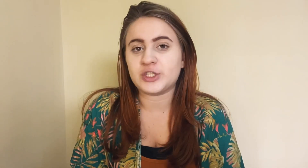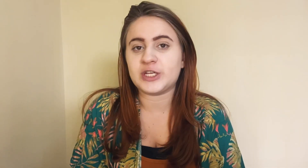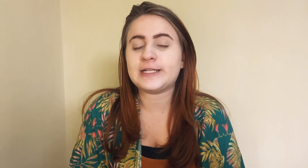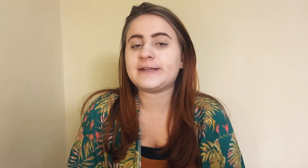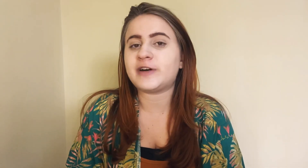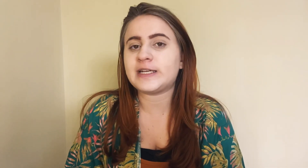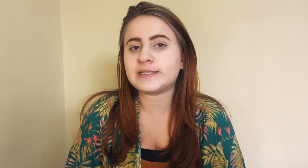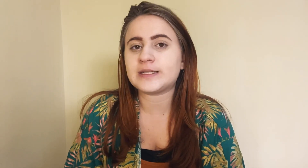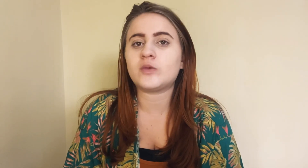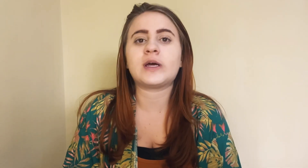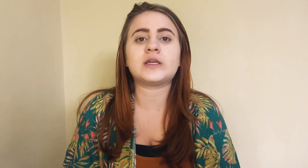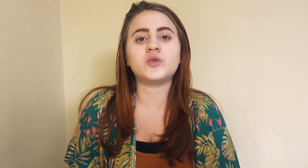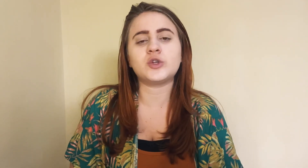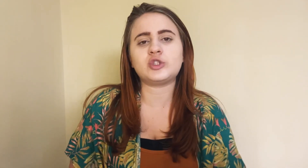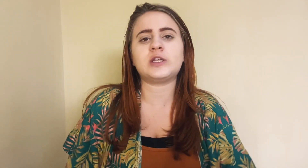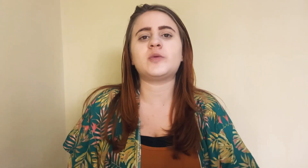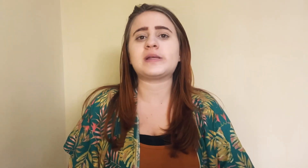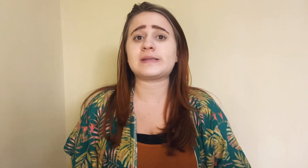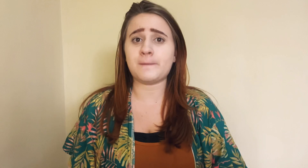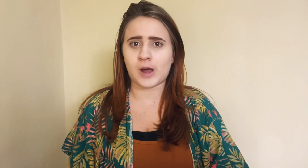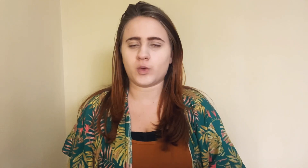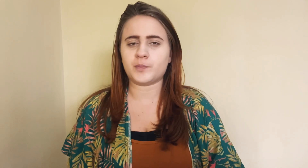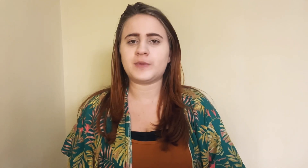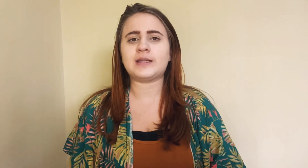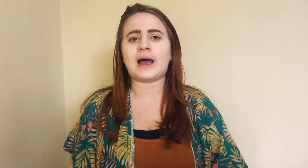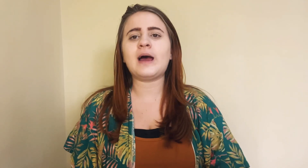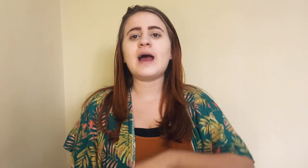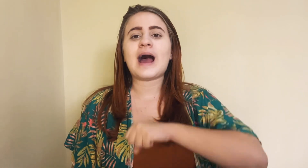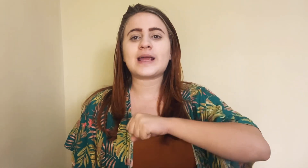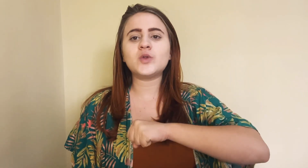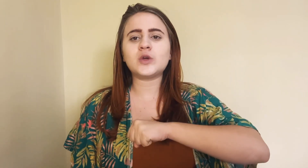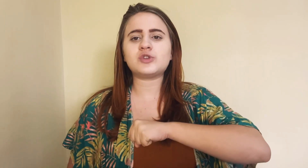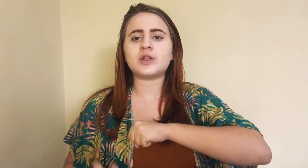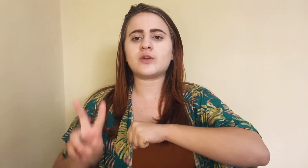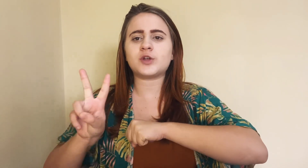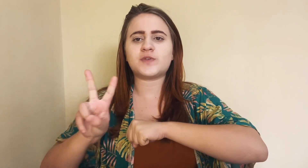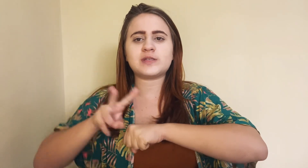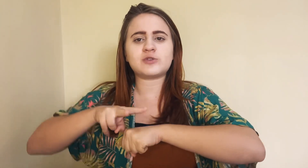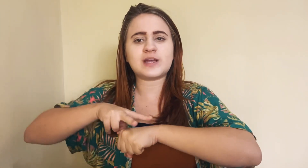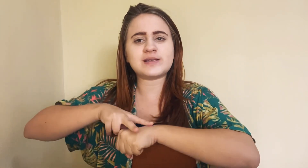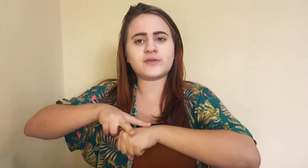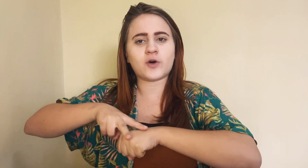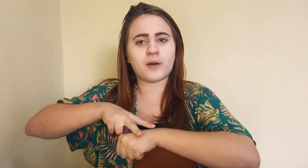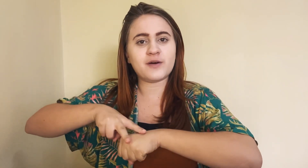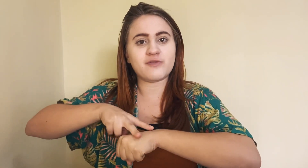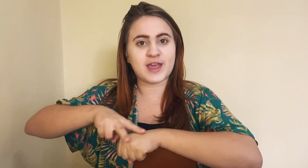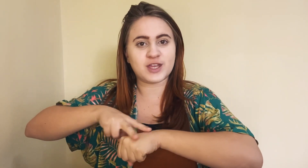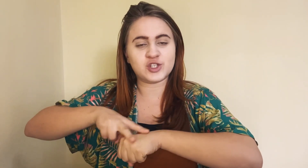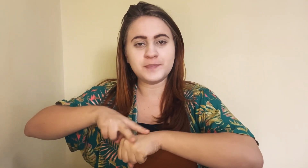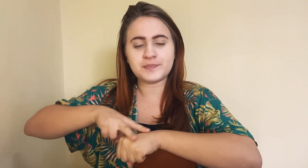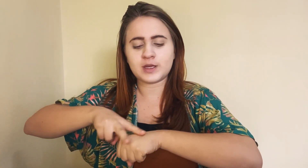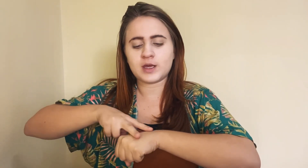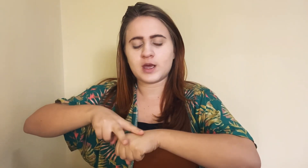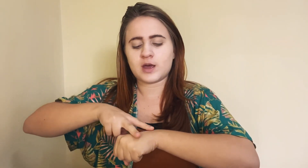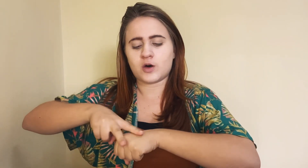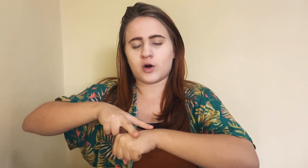Ele tem variação daqui do Rio de Janeiro pra São Paulo, tá? Aqui no Rio de Janeiro nós fazemos dessa forma, verde. Ó,